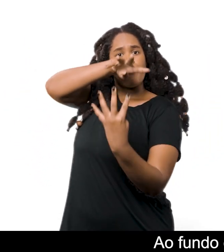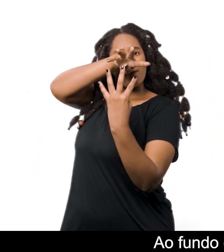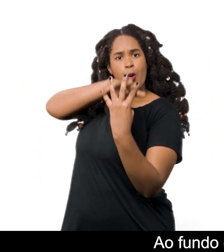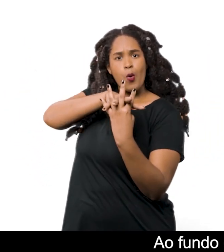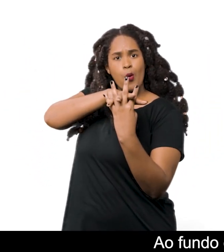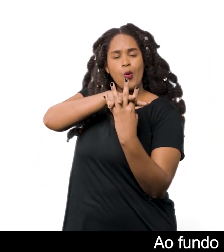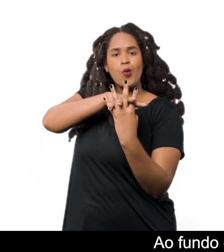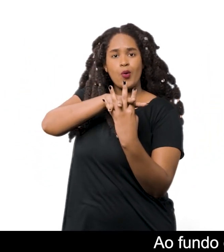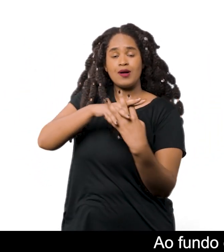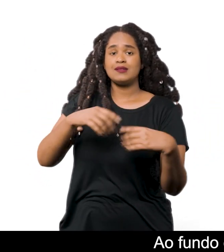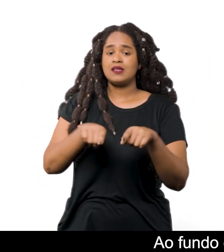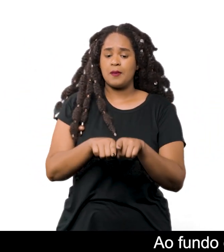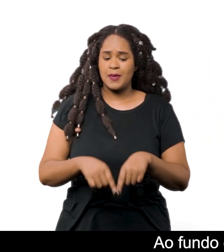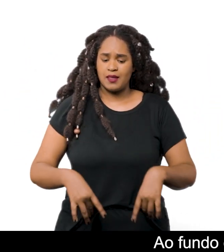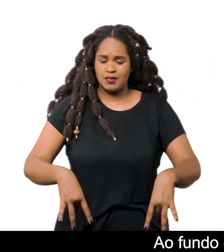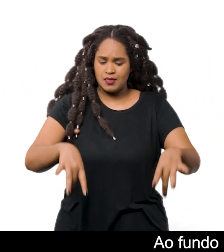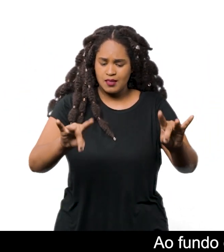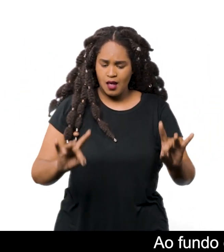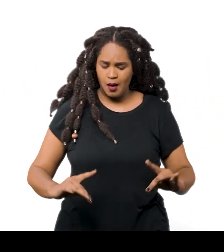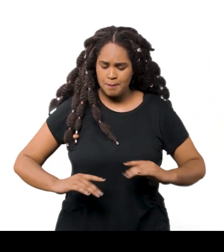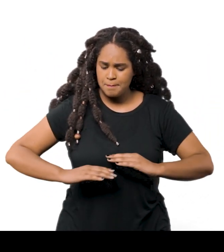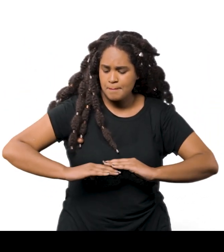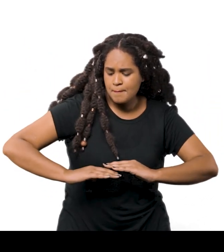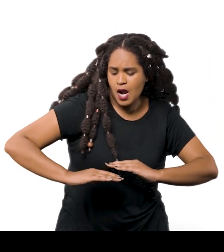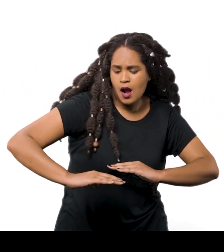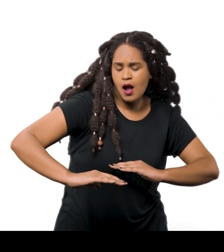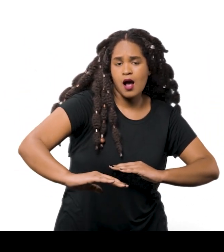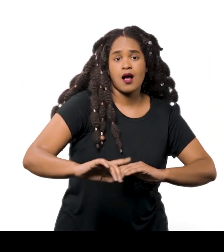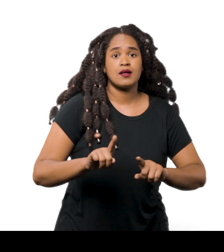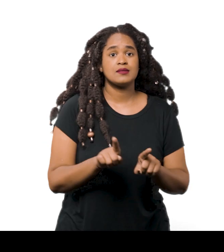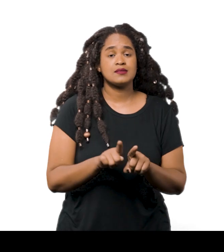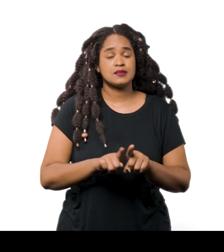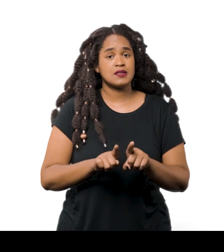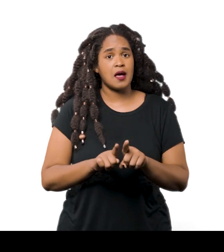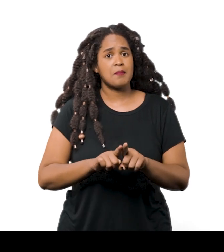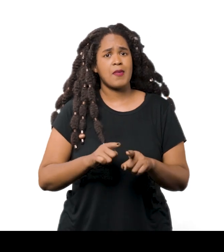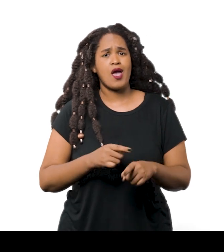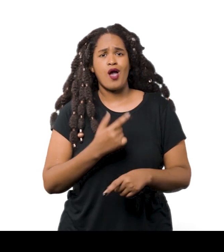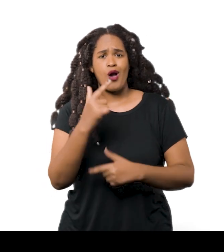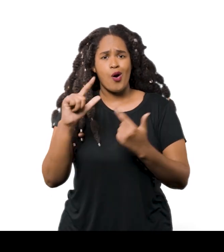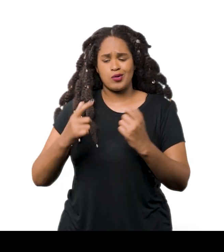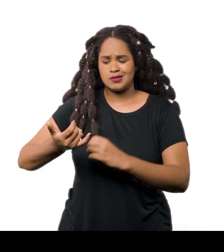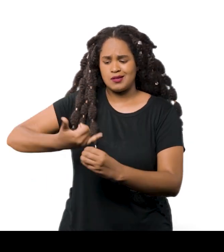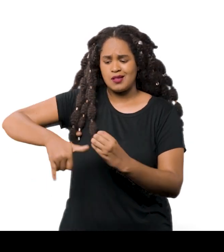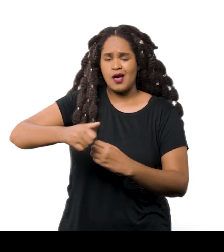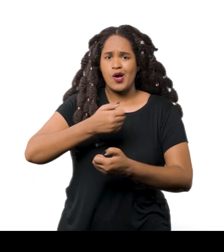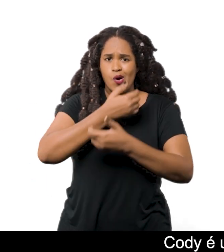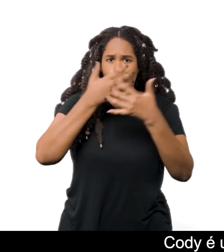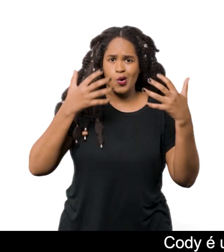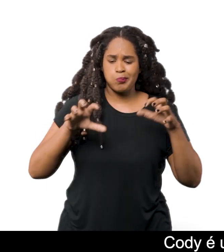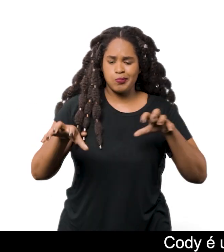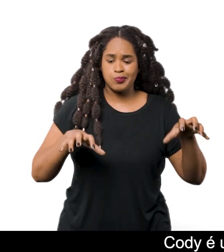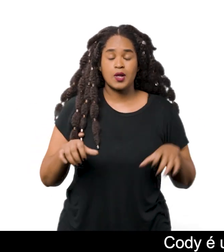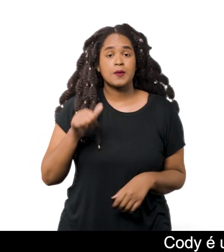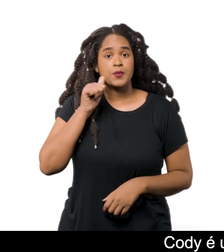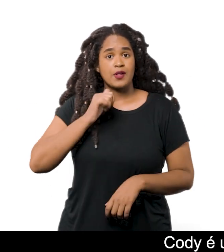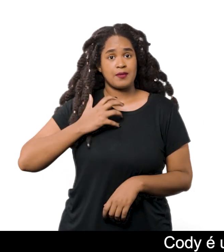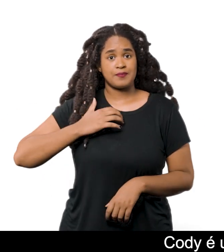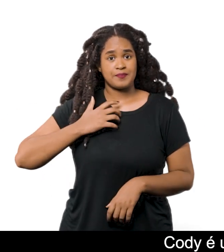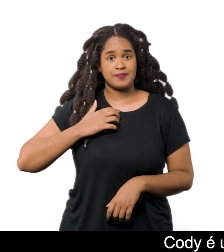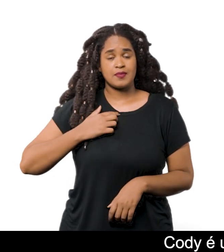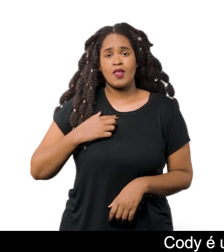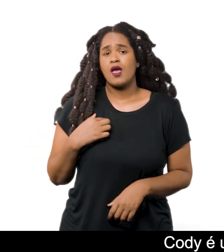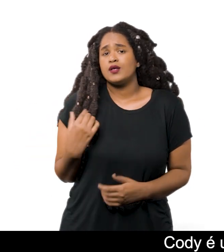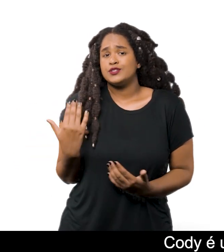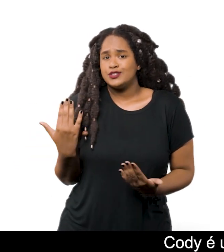telar, alguns outros tapetes peludos e várias amostras de lã coloridas Code é uma jovem